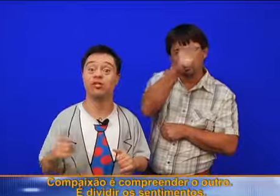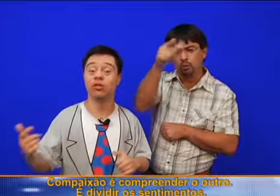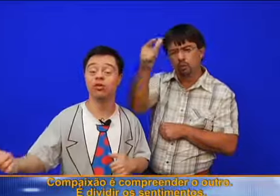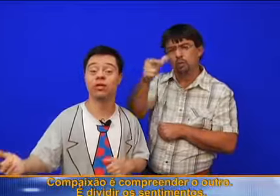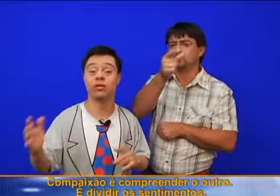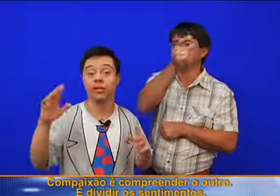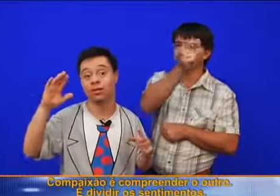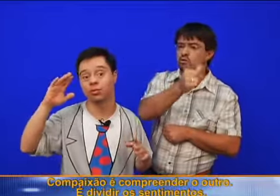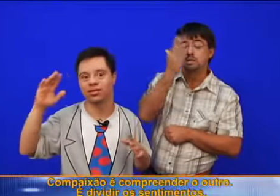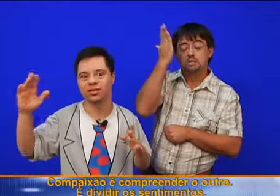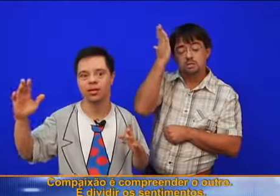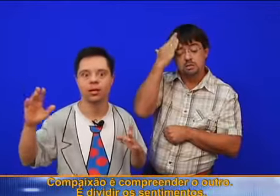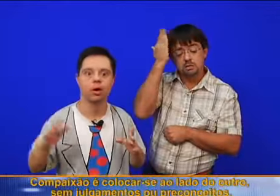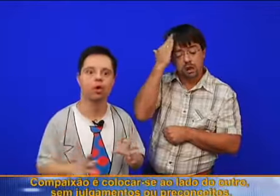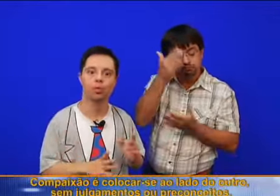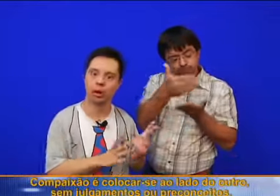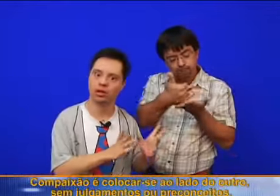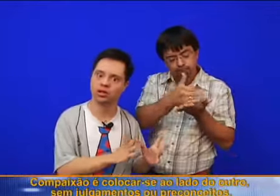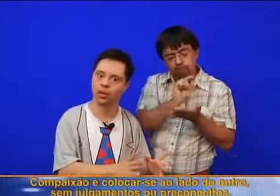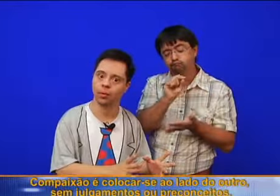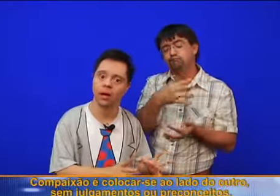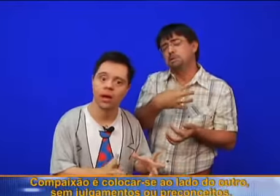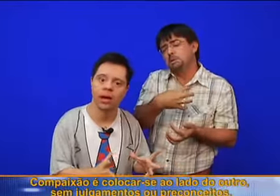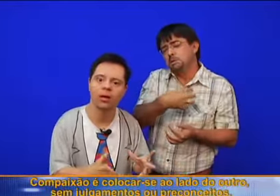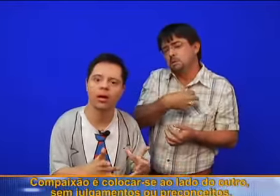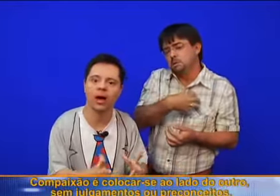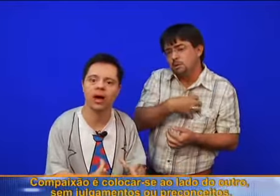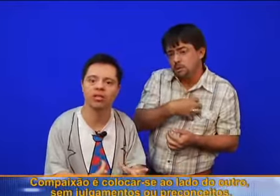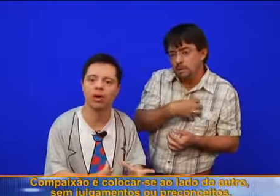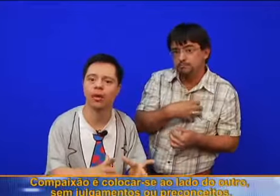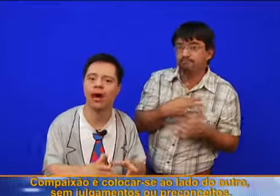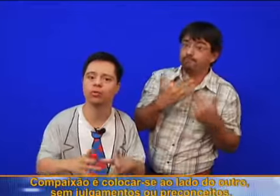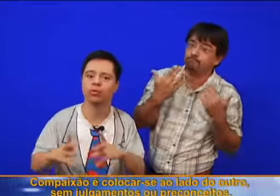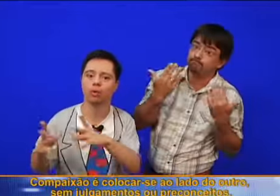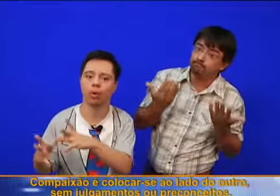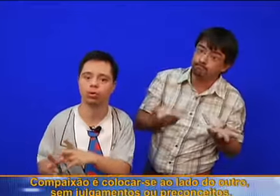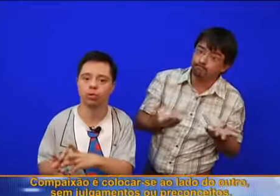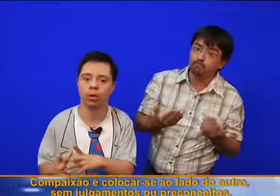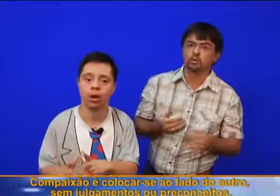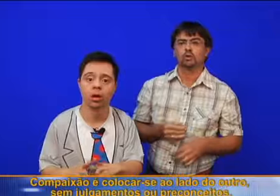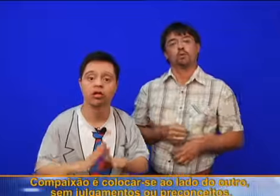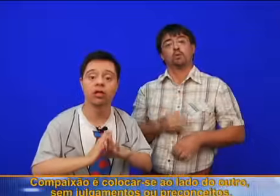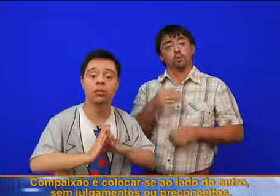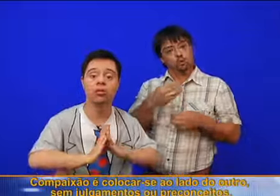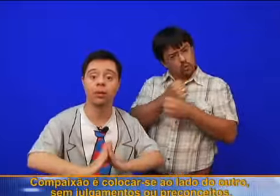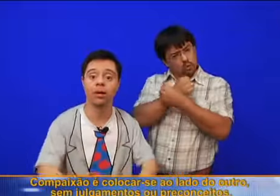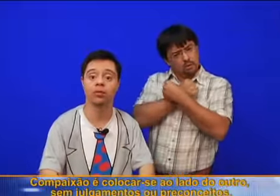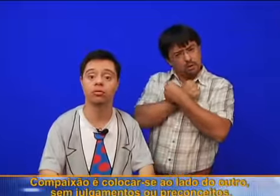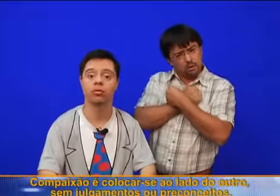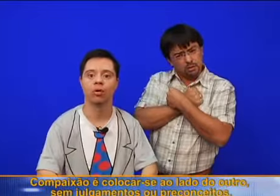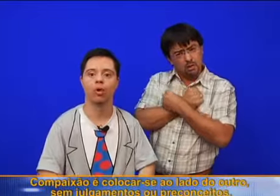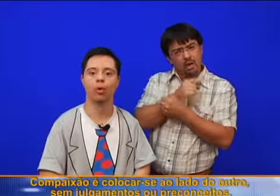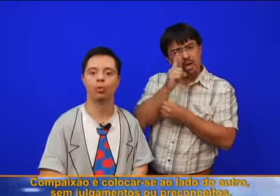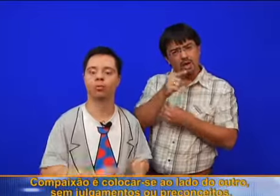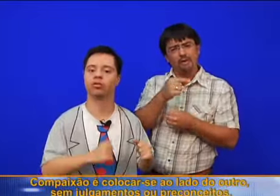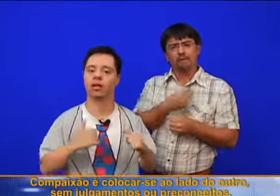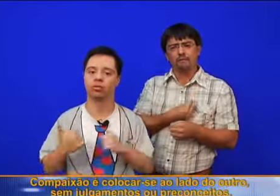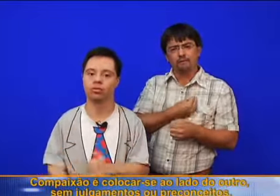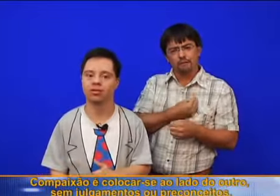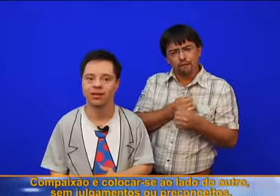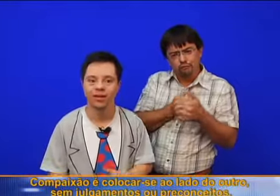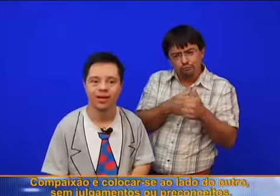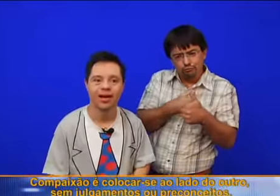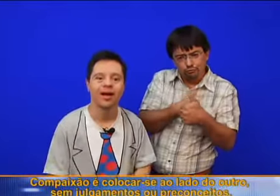é dividir os sentimentos. Compaixão é colocar-se ao lado do outro, sem desligamentos ou